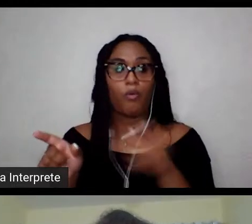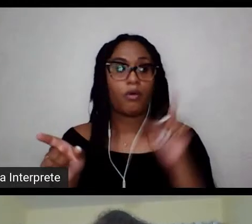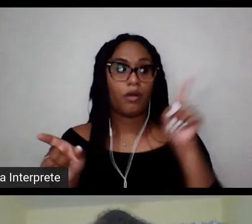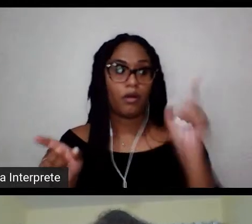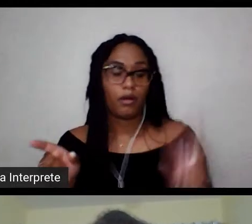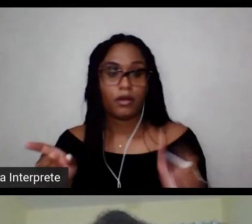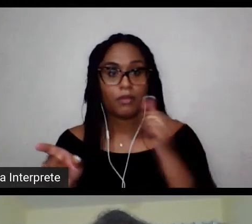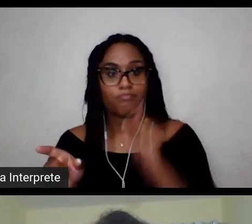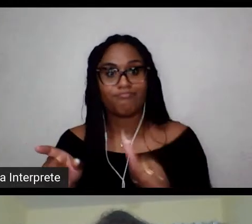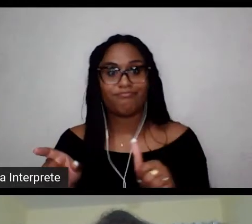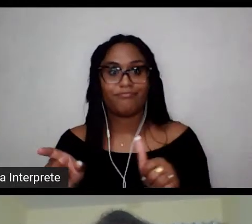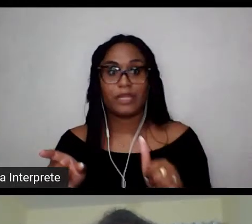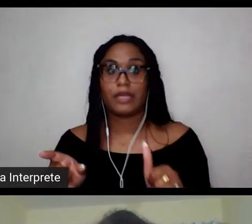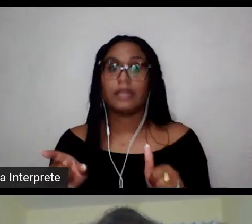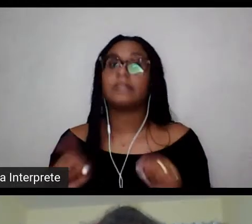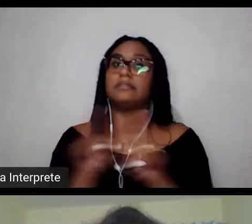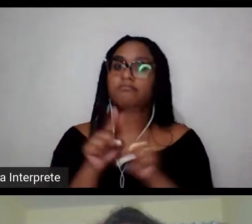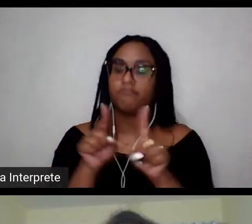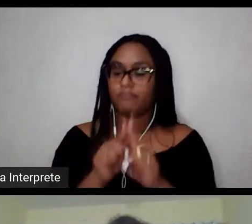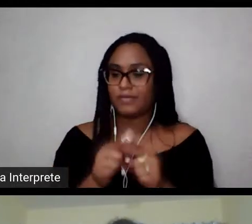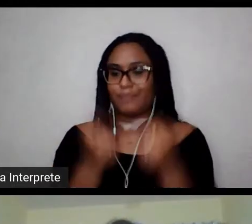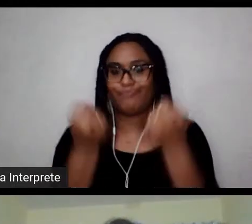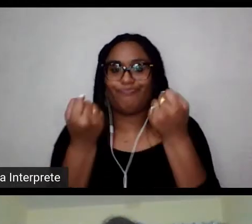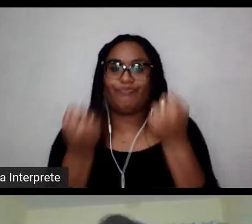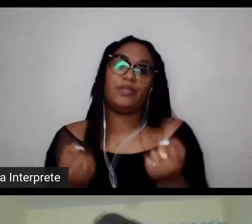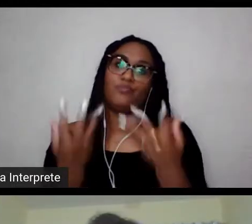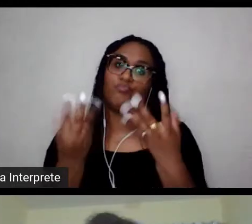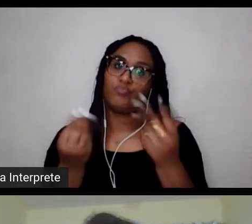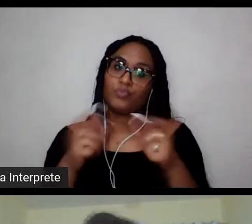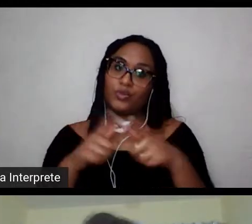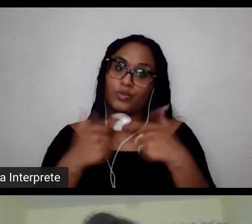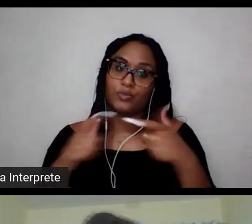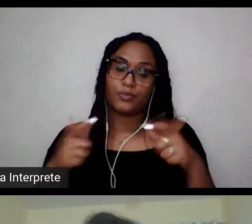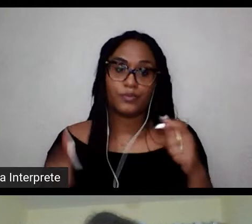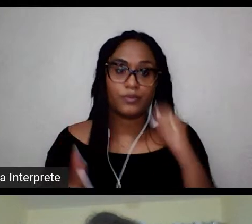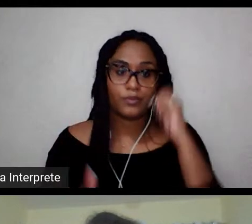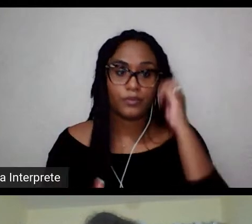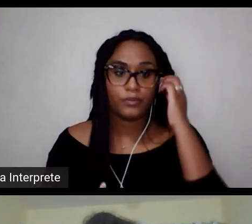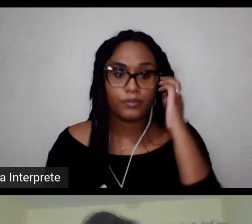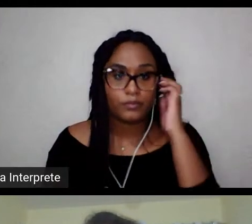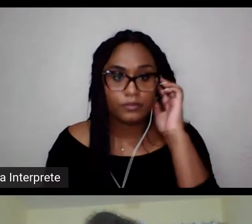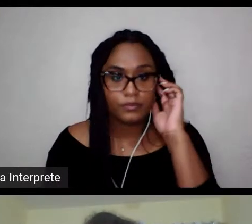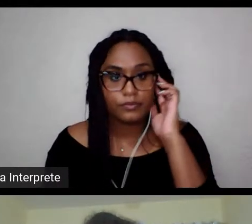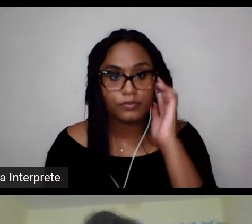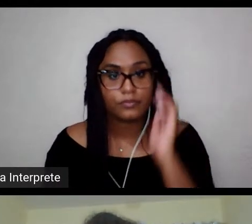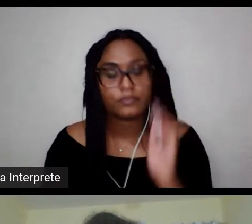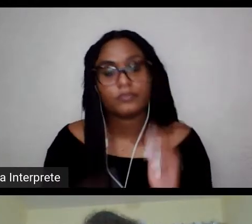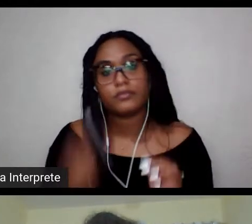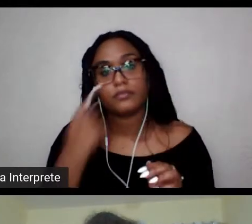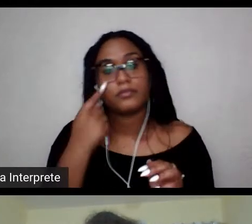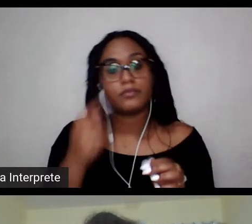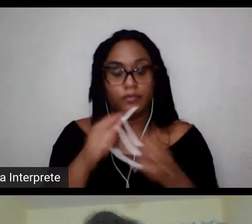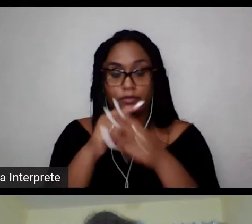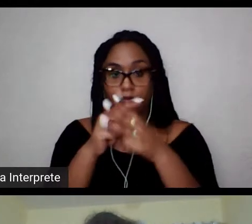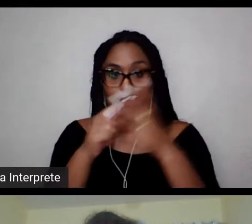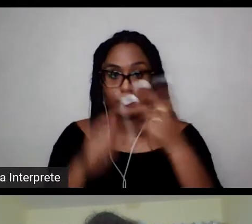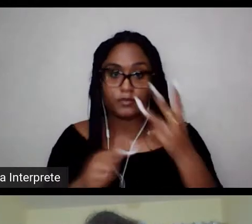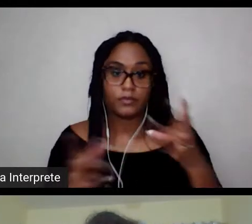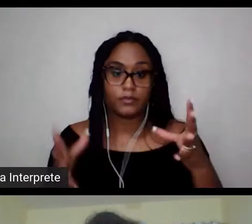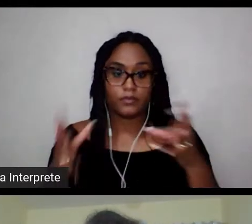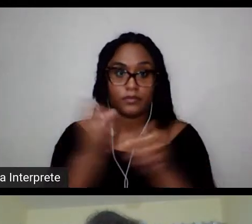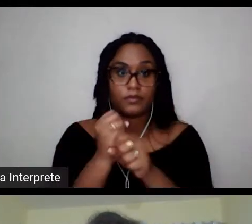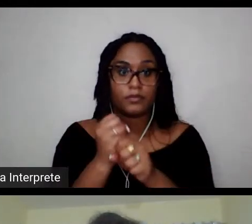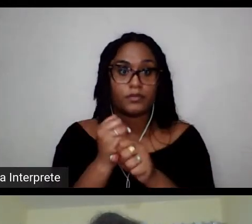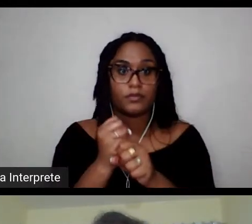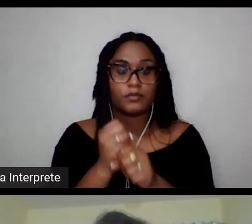junto, a gente tem uma super equipe que vai começar um trabalho para discutir gênero, raça e classe no futebol das mulheres